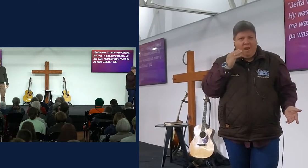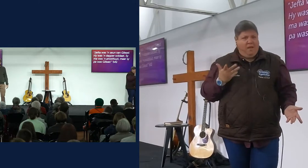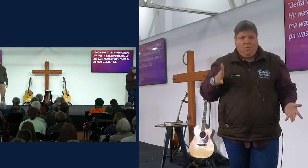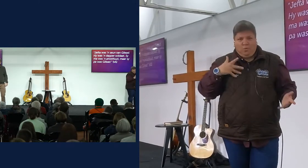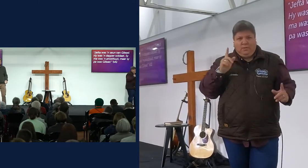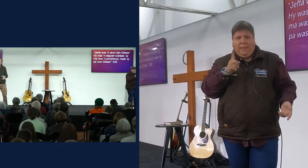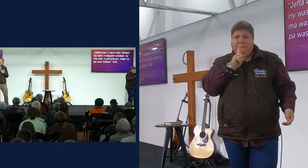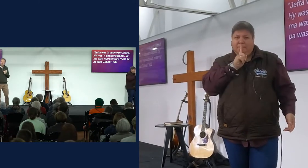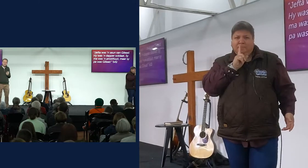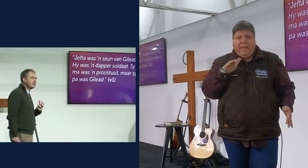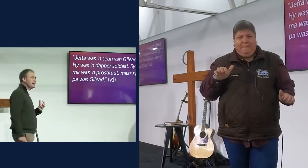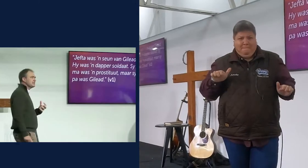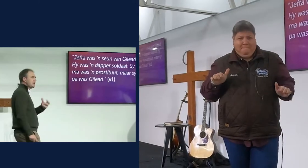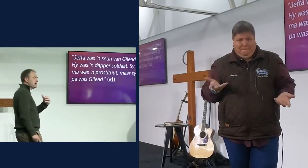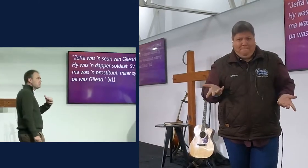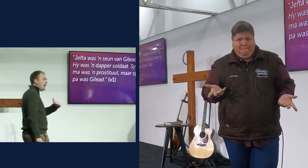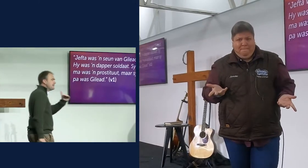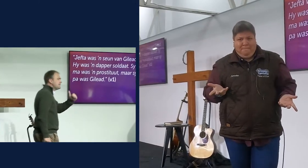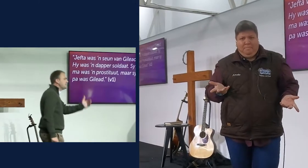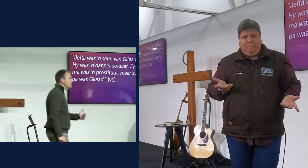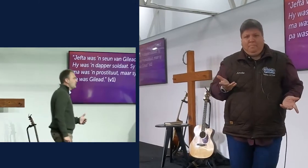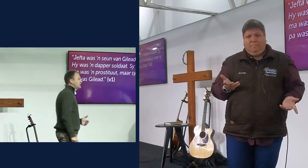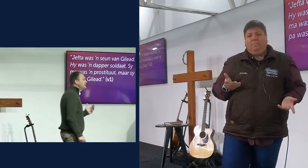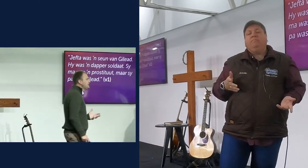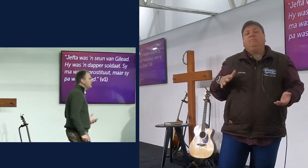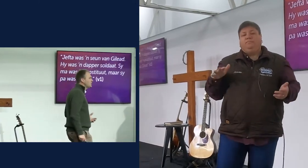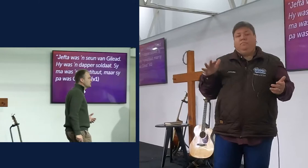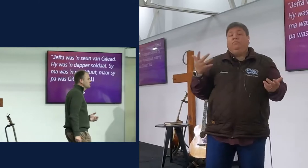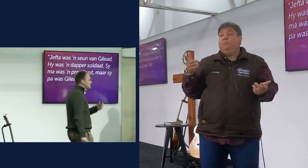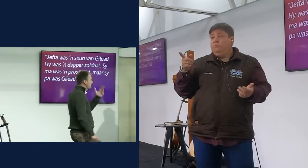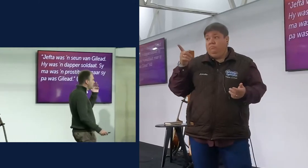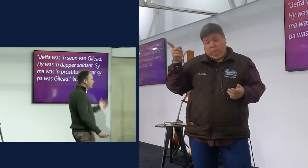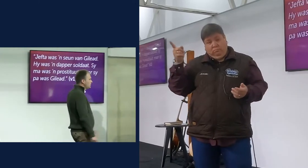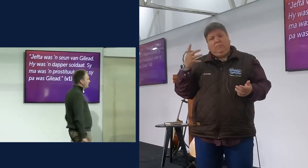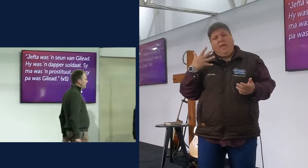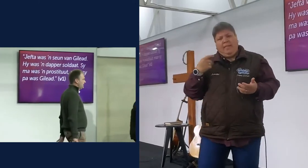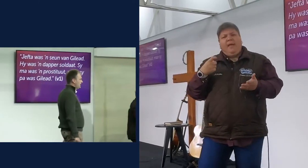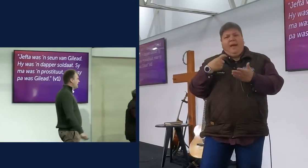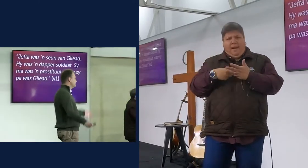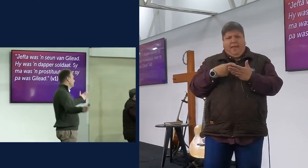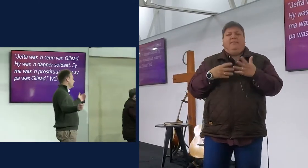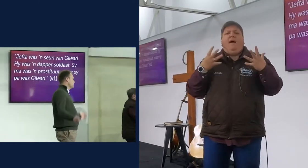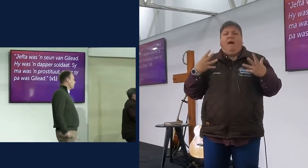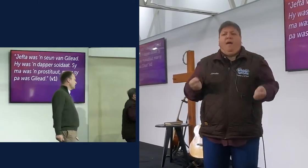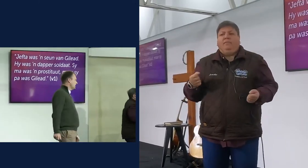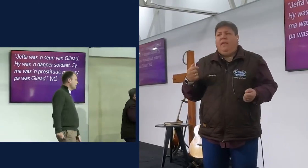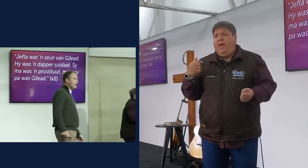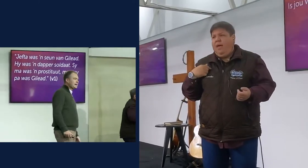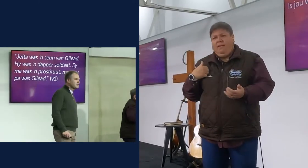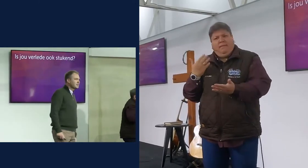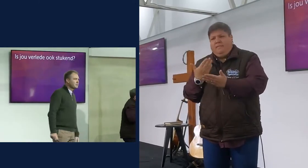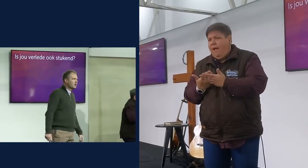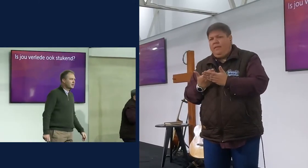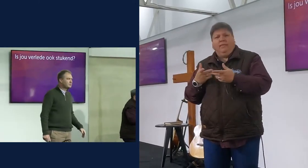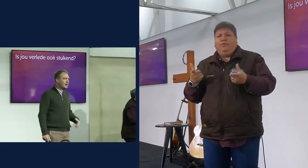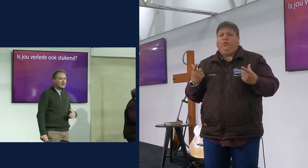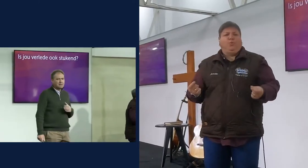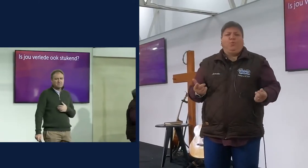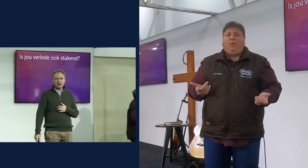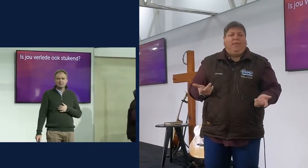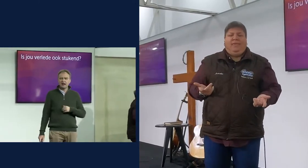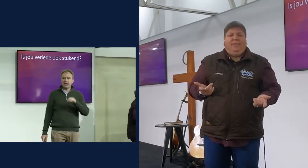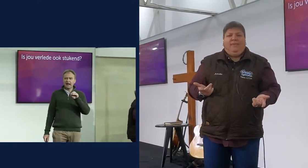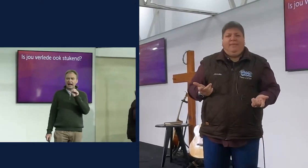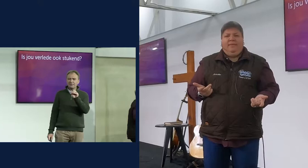my jylle saam, en so hier is Gilead, en ek bedoel, hy het rede gehad, hy het rede gehad, om te sê, hoor jylle, ek moet het nie maak nie, ek moet het nie maak nie, maar,